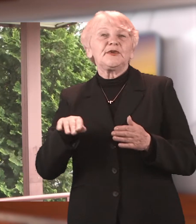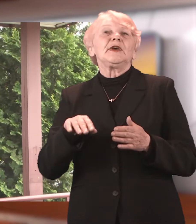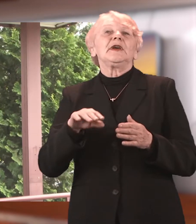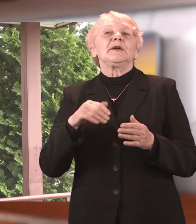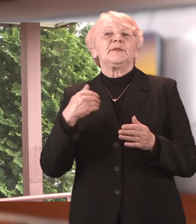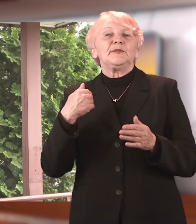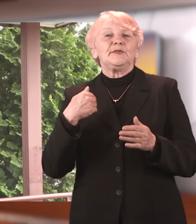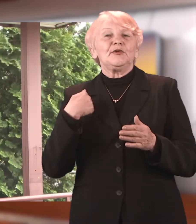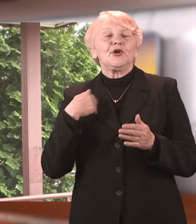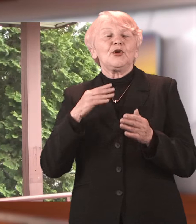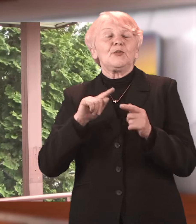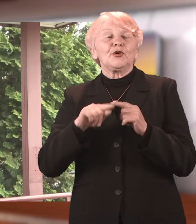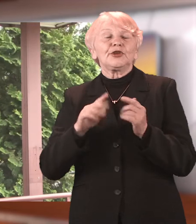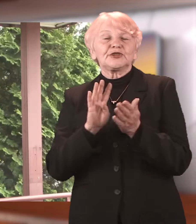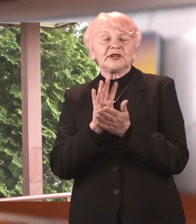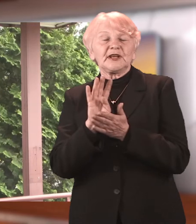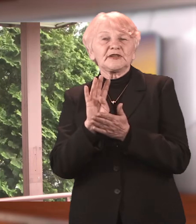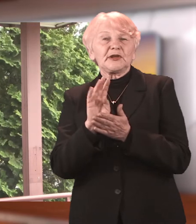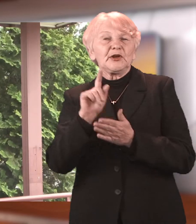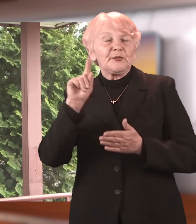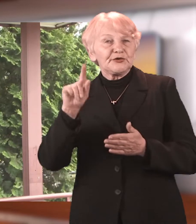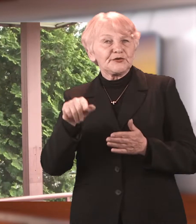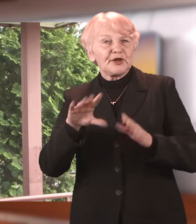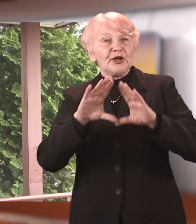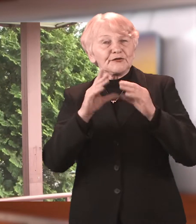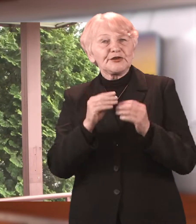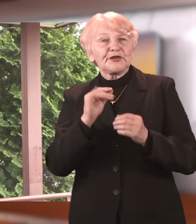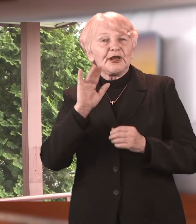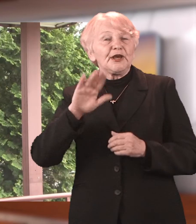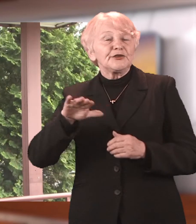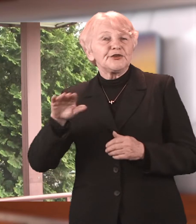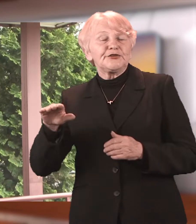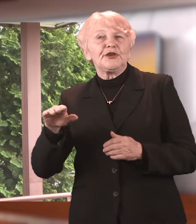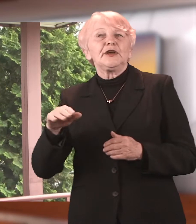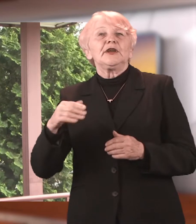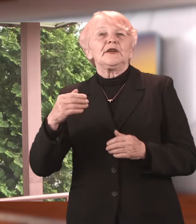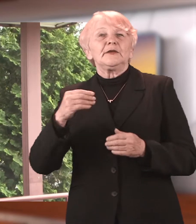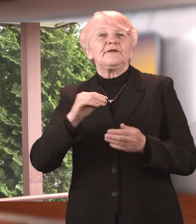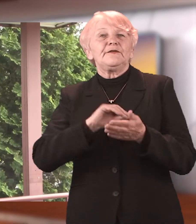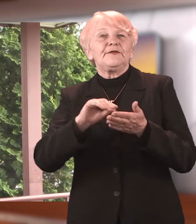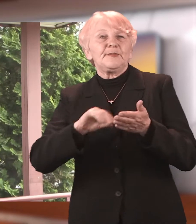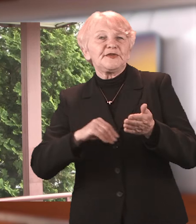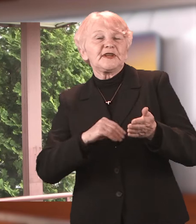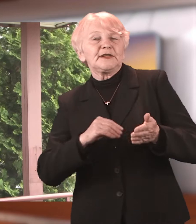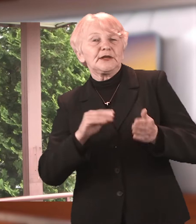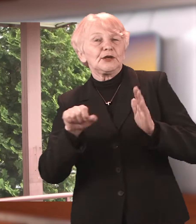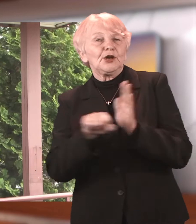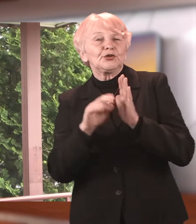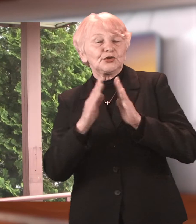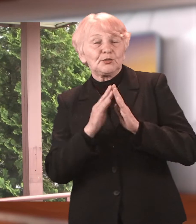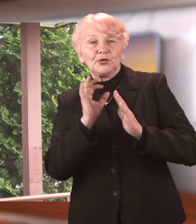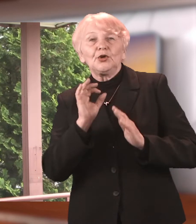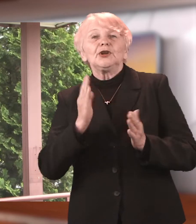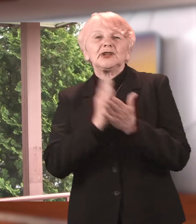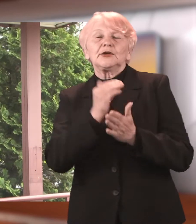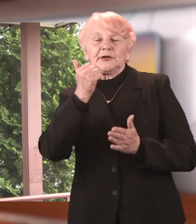poza jednym, które musiało się znaleźć na oddziale intensywnej opieki, to wszystkie były wypisane do domu w stanie